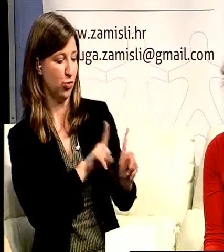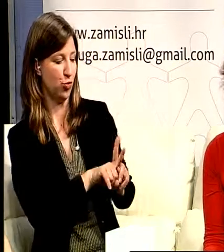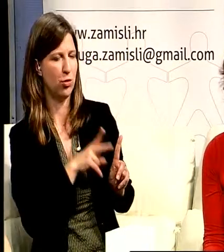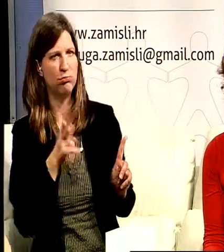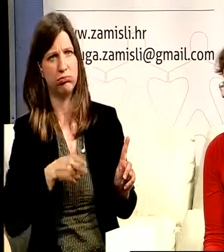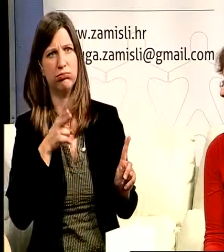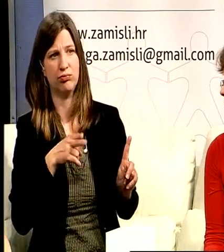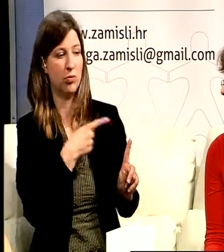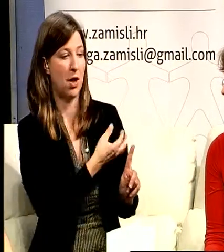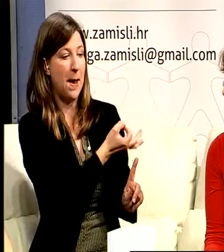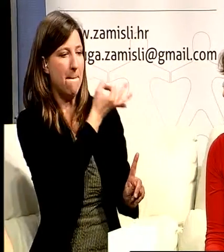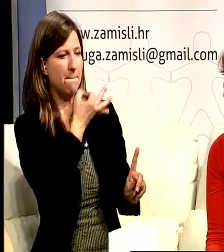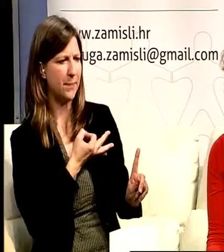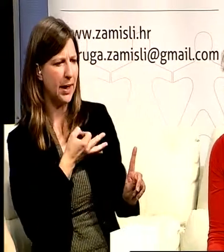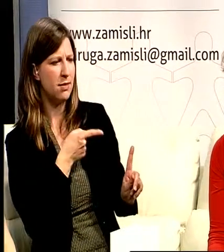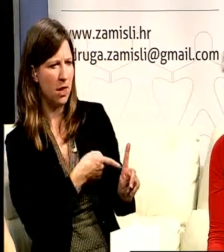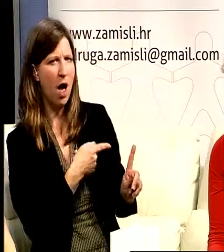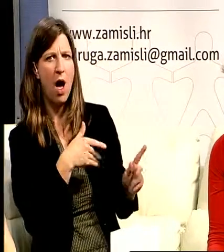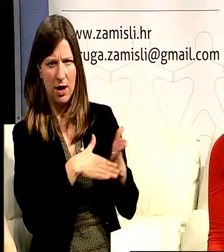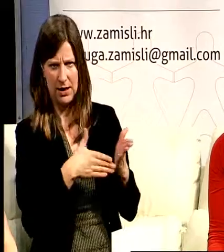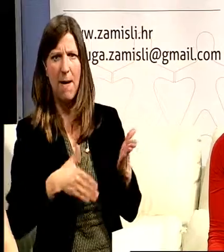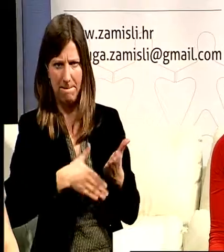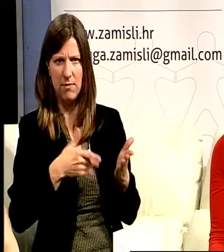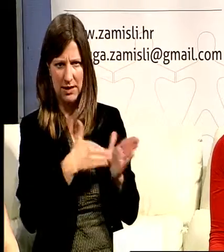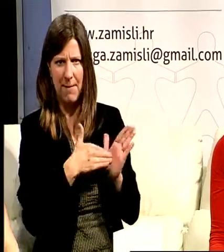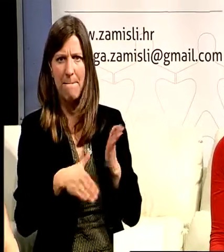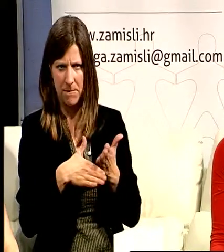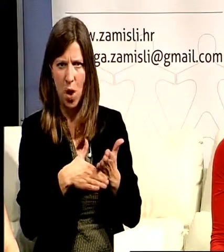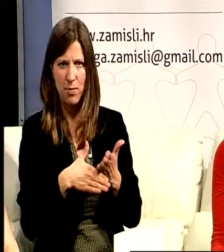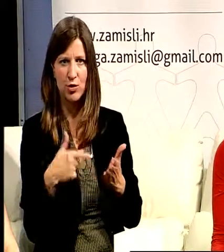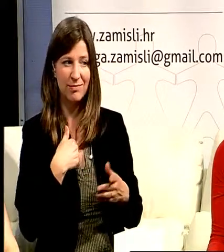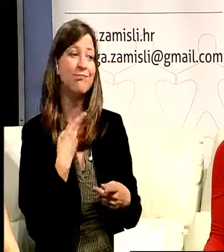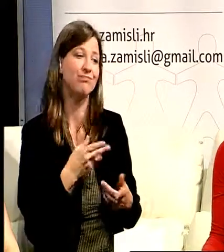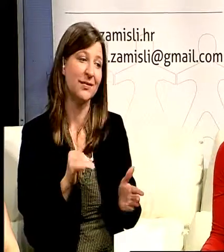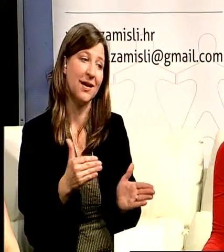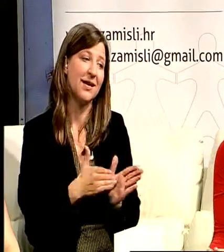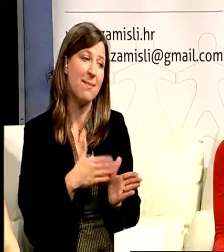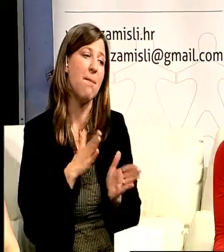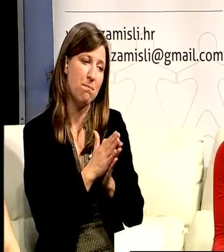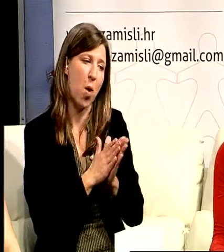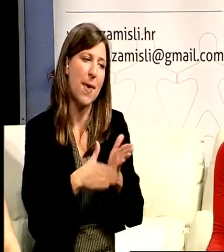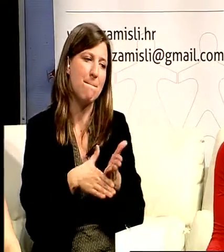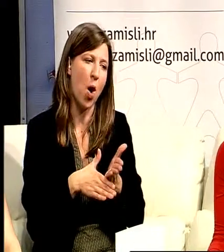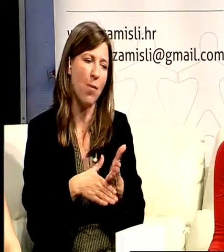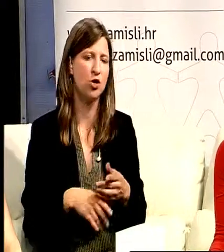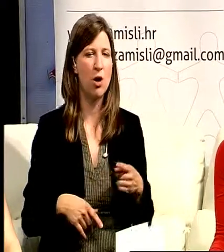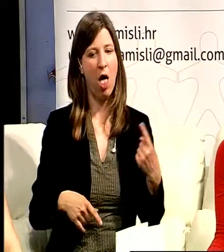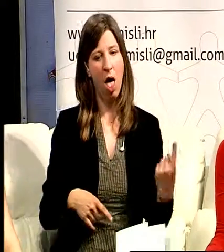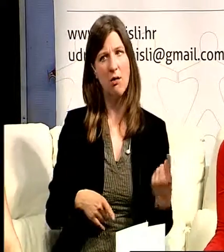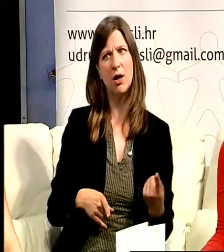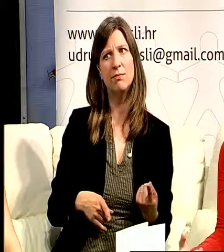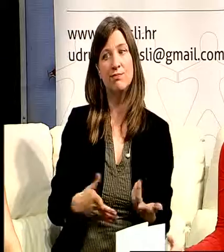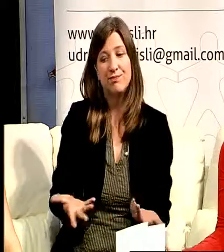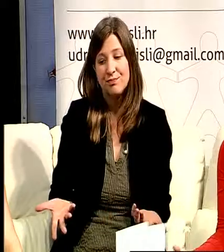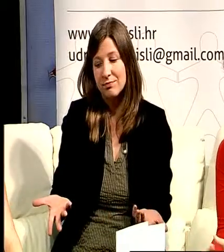nešto pomoći i ja sam rekla treba, da, hvala. I ona je samo zastala i stavila ruke sa strane i sad